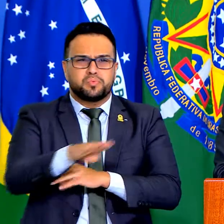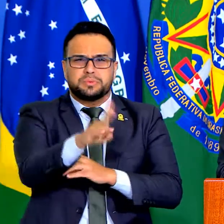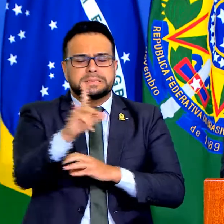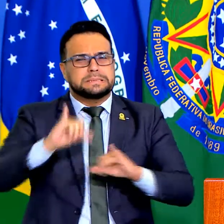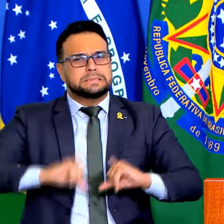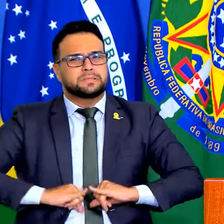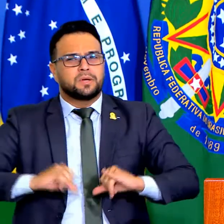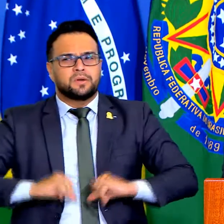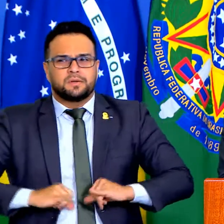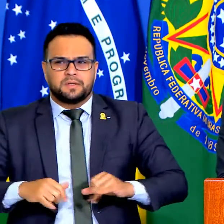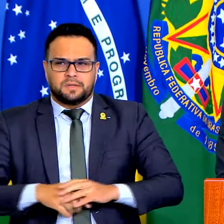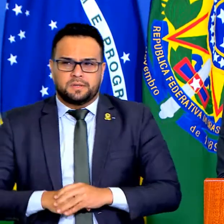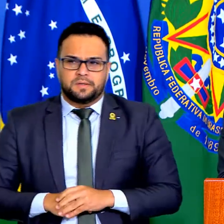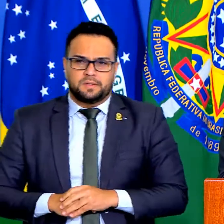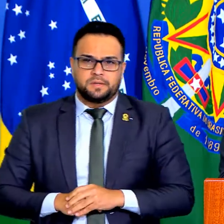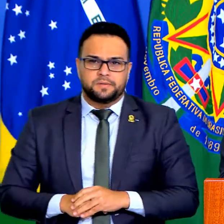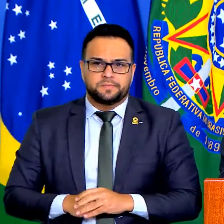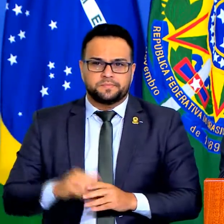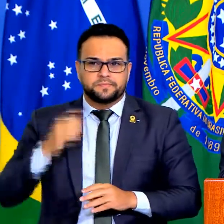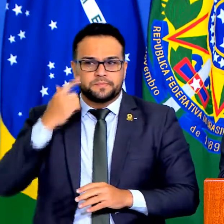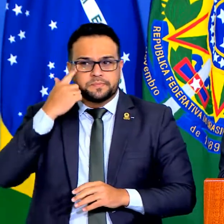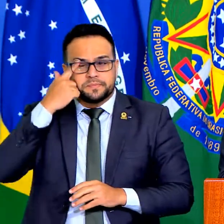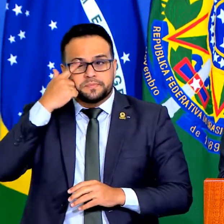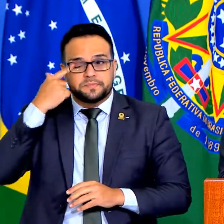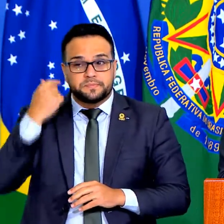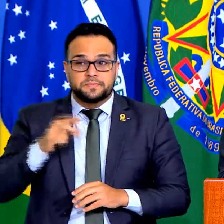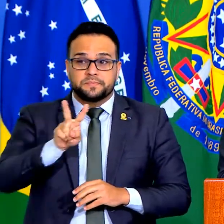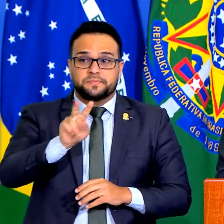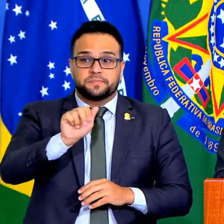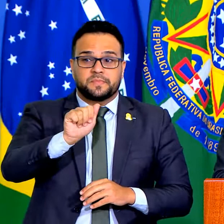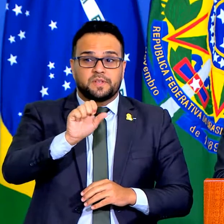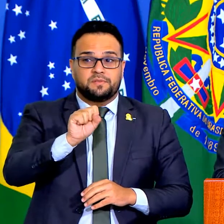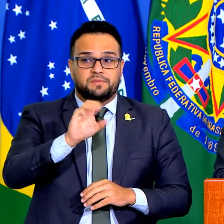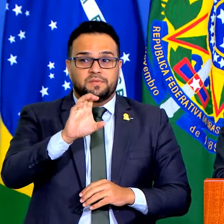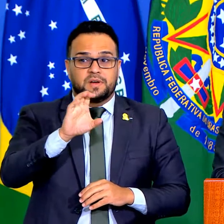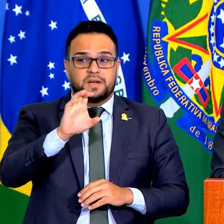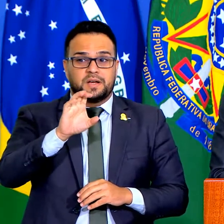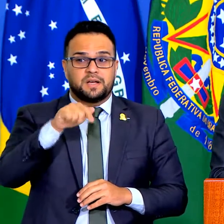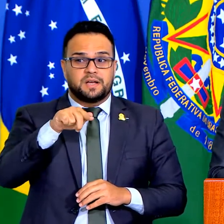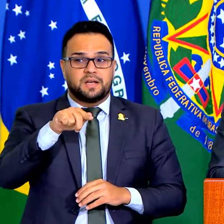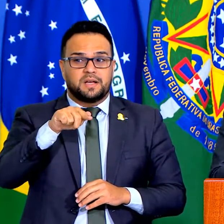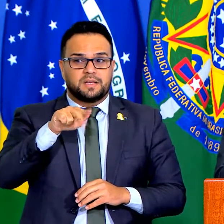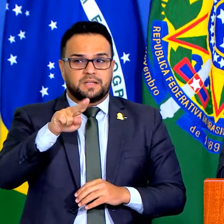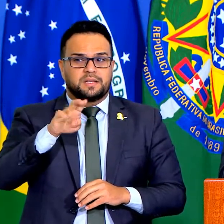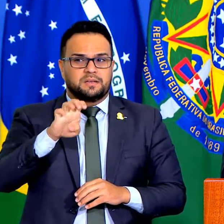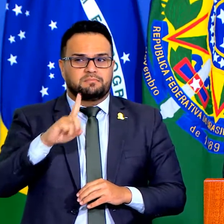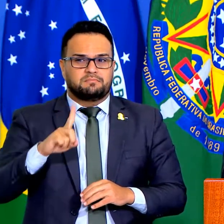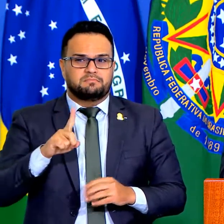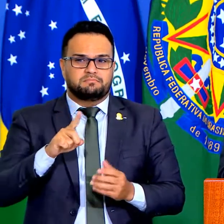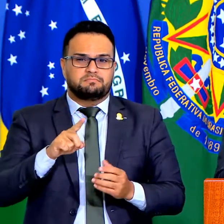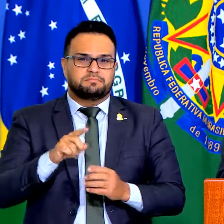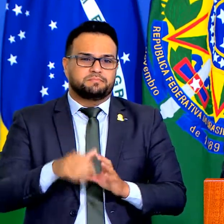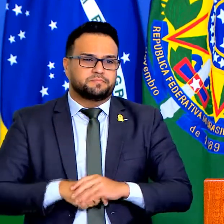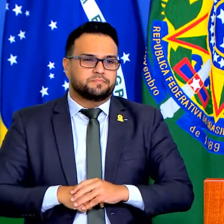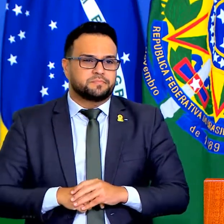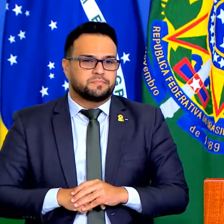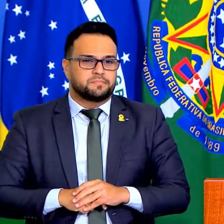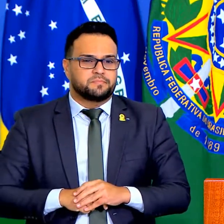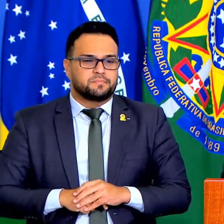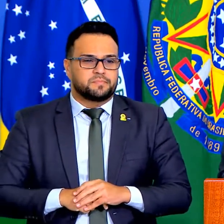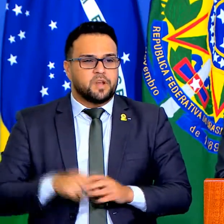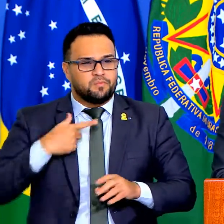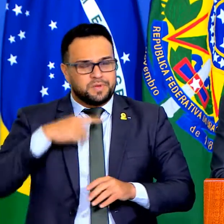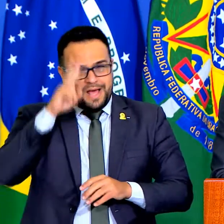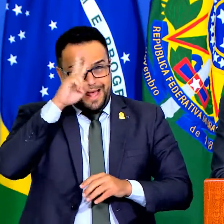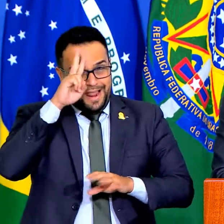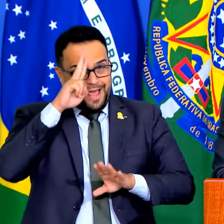mesmo, Vazquez. Você, eu sou bem mais velho que você, mas você viveu muito disso. Você se